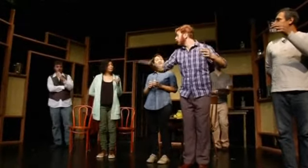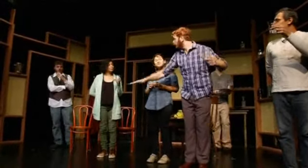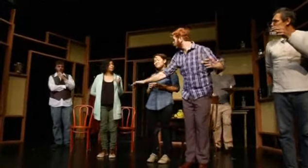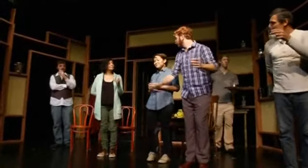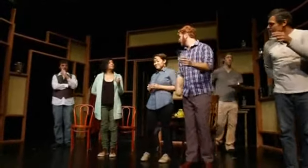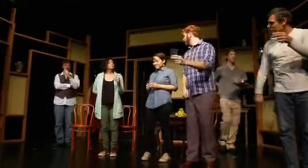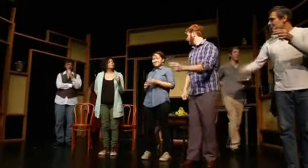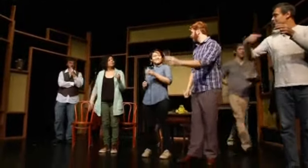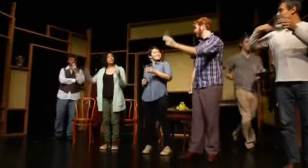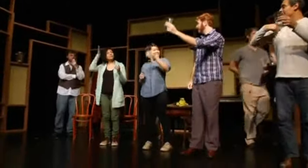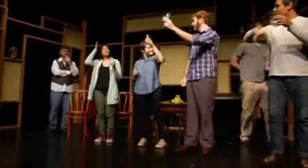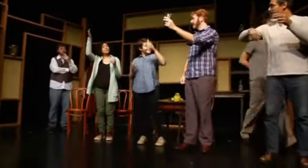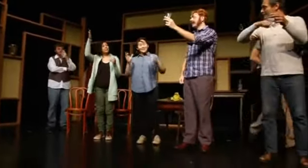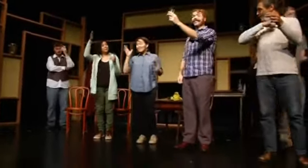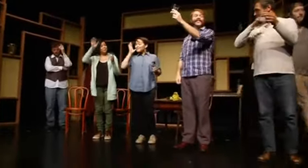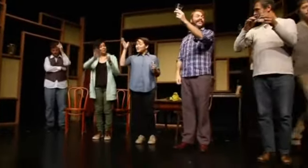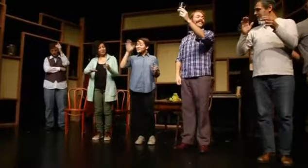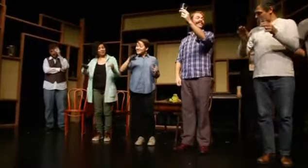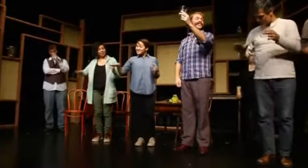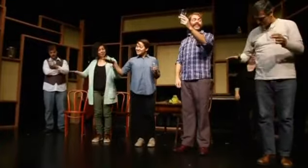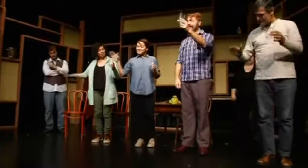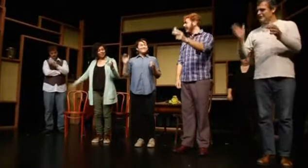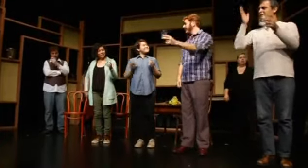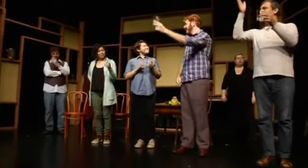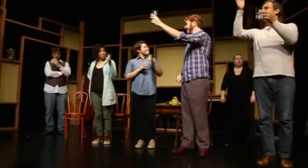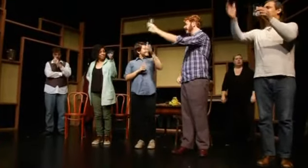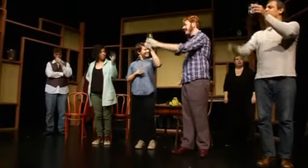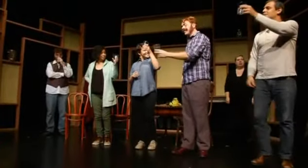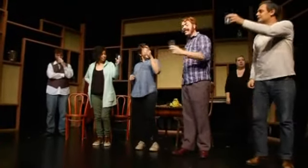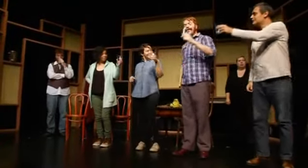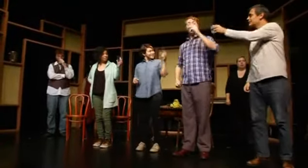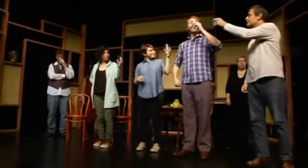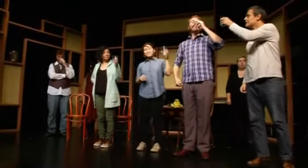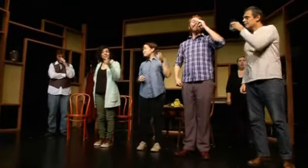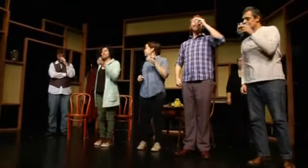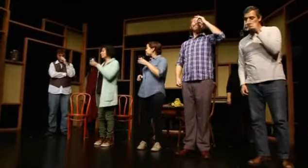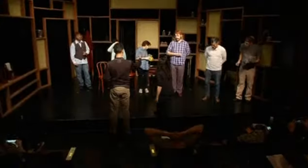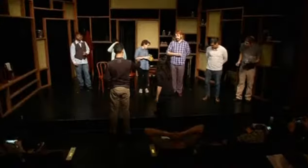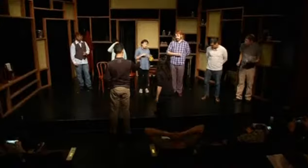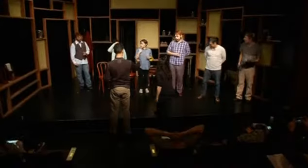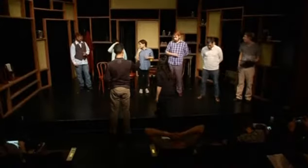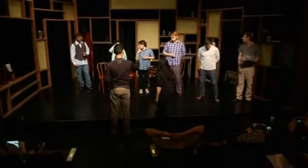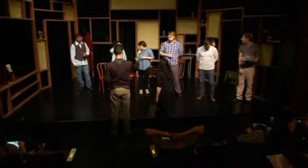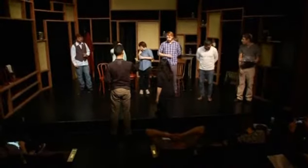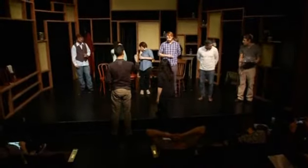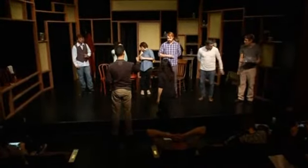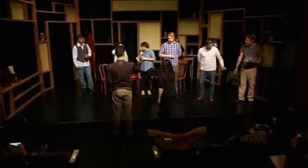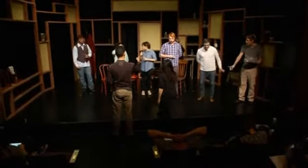«Мимика и жесты в этом театре особенно важны. Ведь для многих зрителей, да и для самих актёров, они заменяют речь. Нью